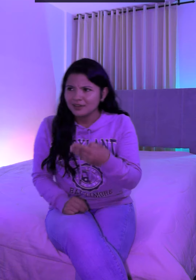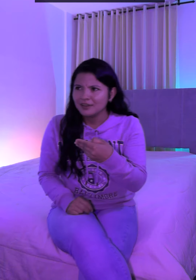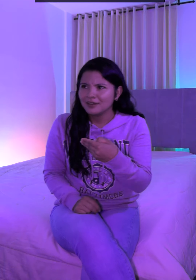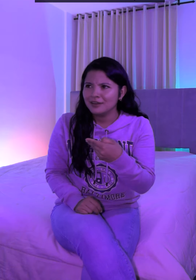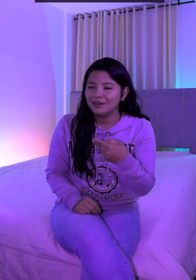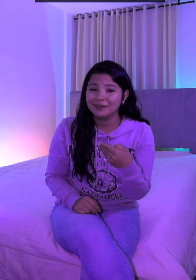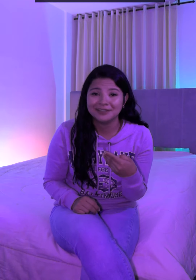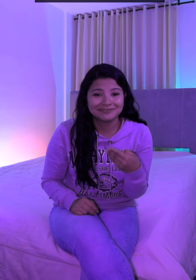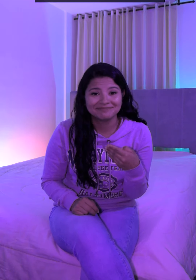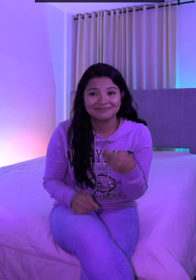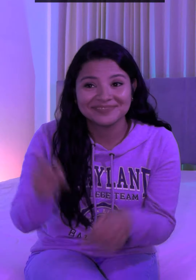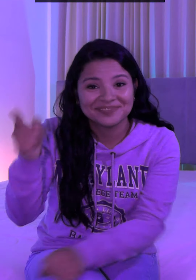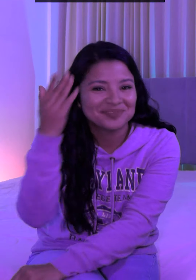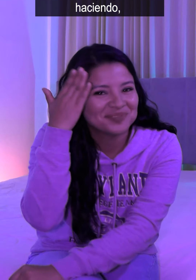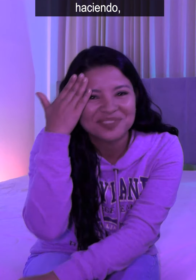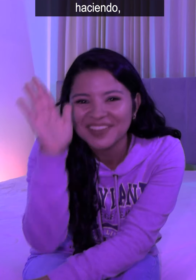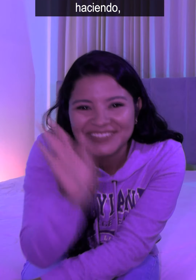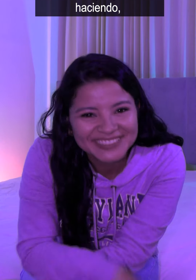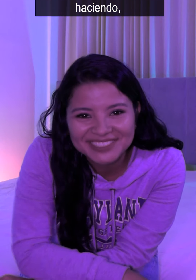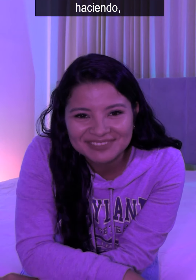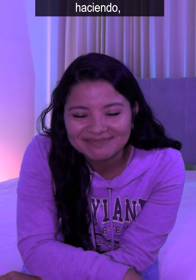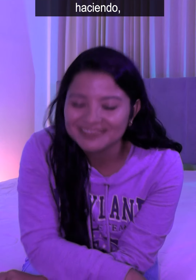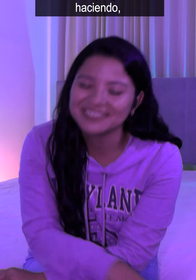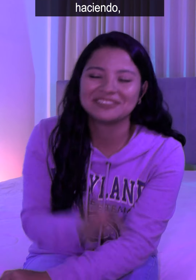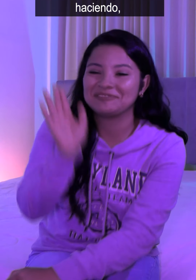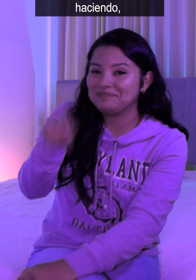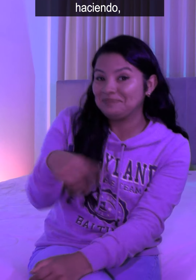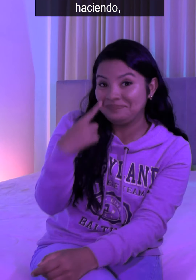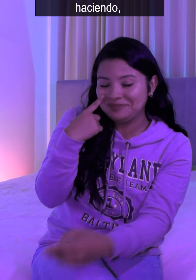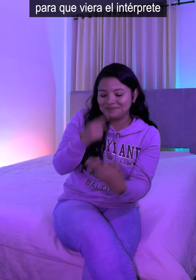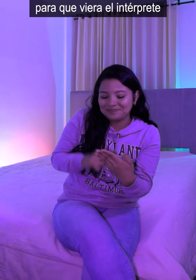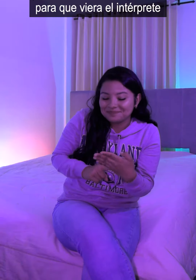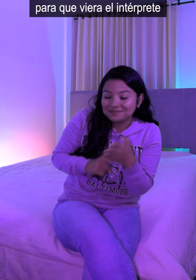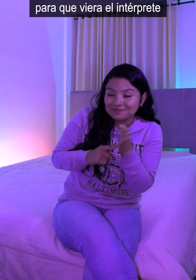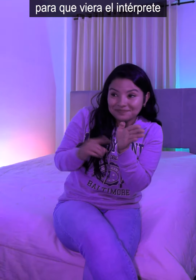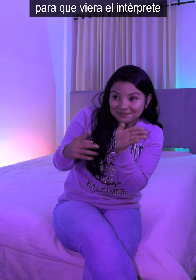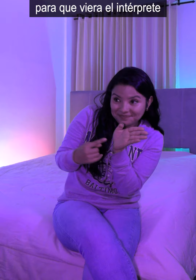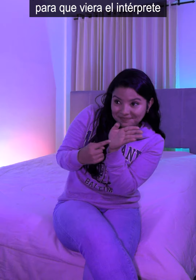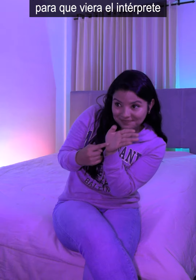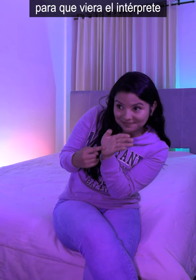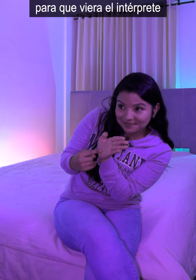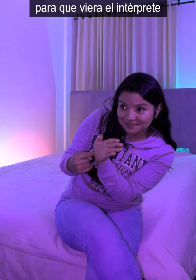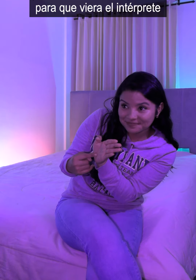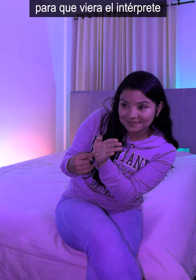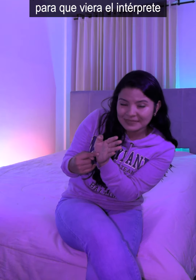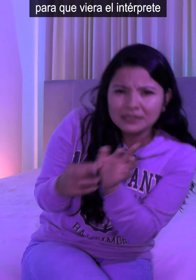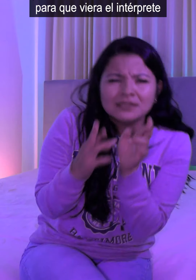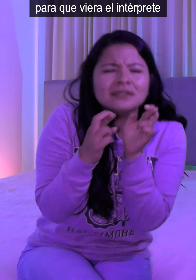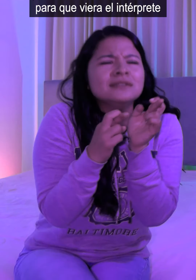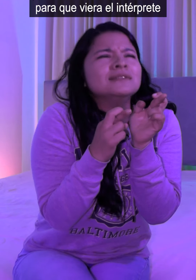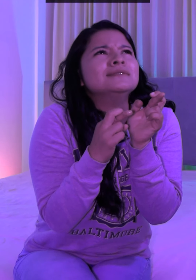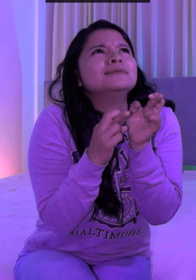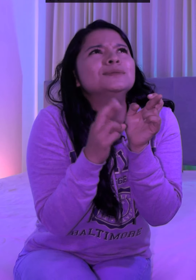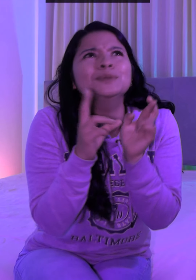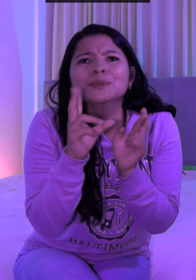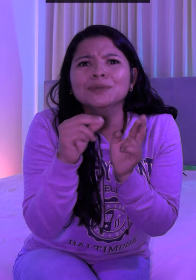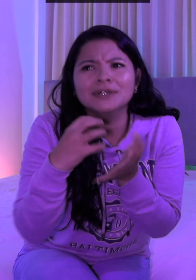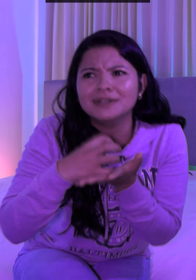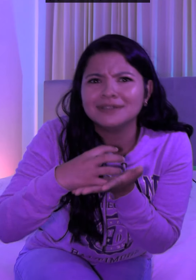Pues obvio, entendí que él no sabía lo que yo estaba haciendo. Por eso le mostré la pantalla para que viera al intérprete. Y yo decía por dentro,